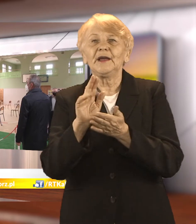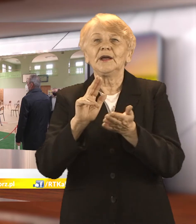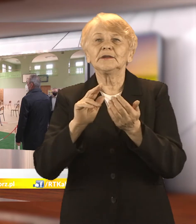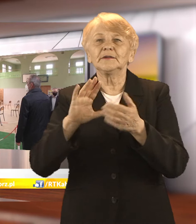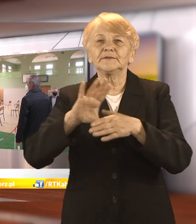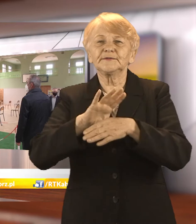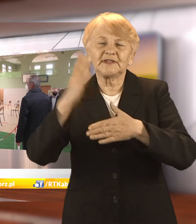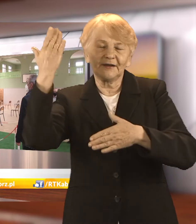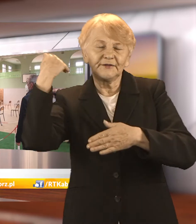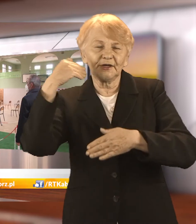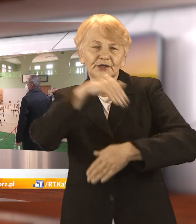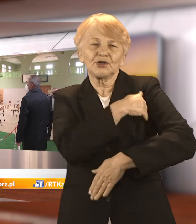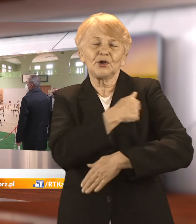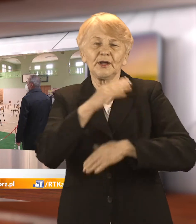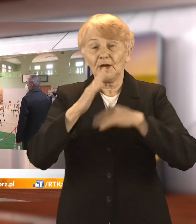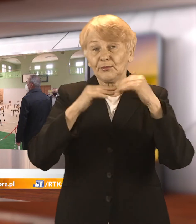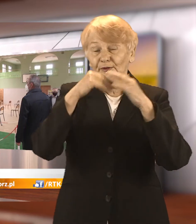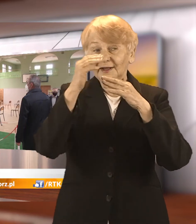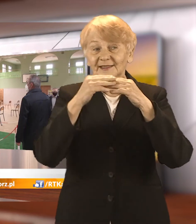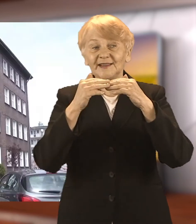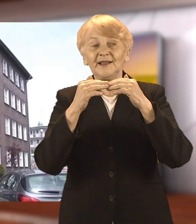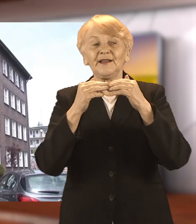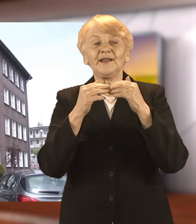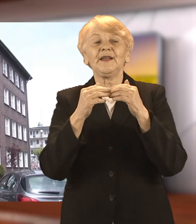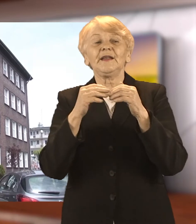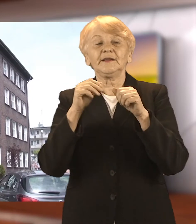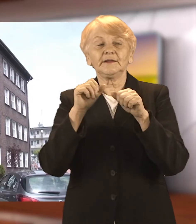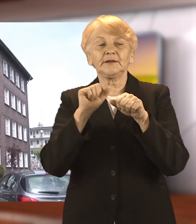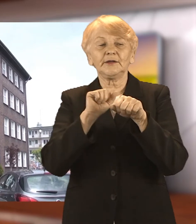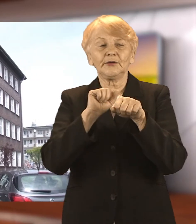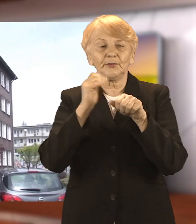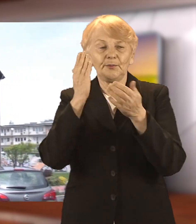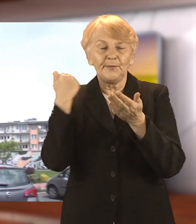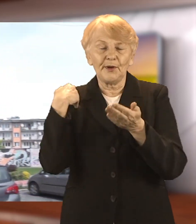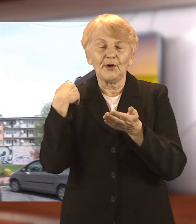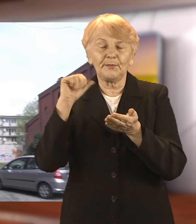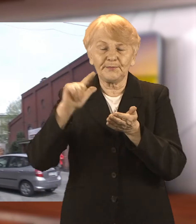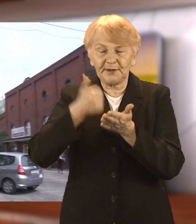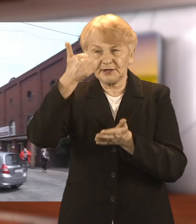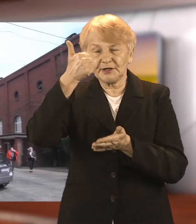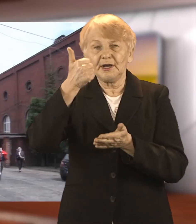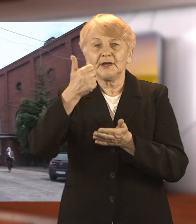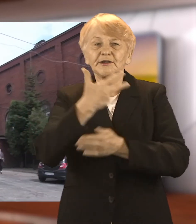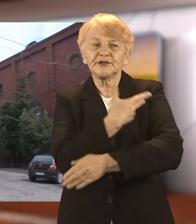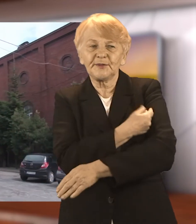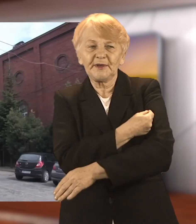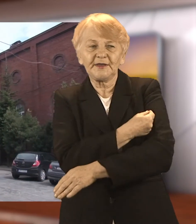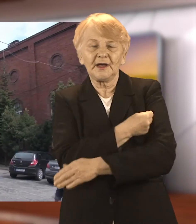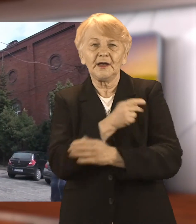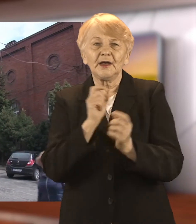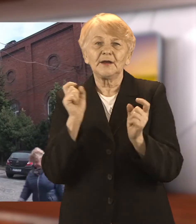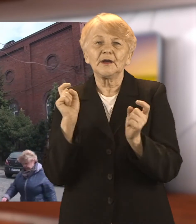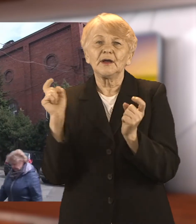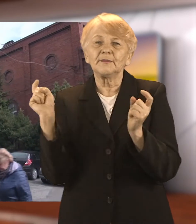dwa tygodnie temu, to do tej pory czekano na dostawę szczepionek. Punkt zlokalizowany w sali gimnastycznej budowlanki obsługiwany przez